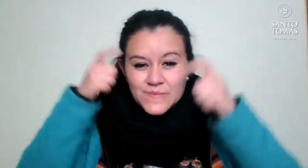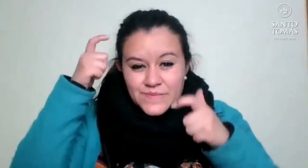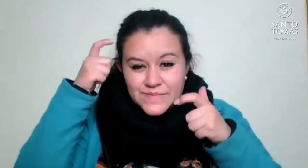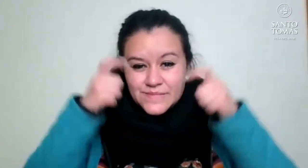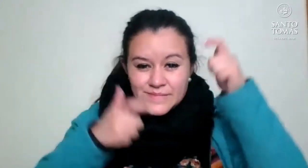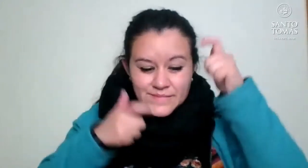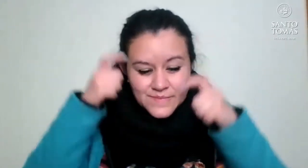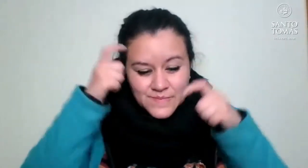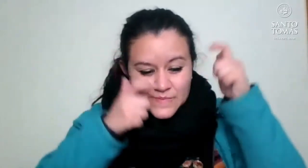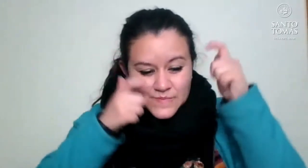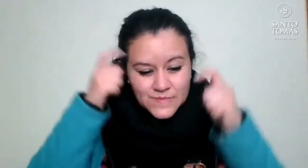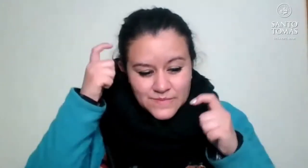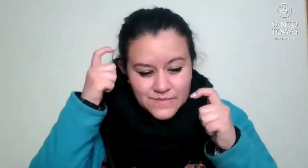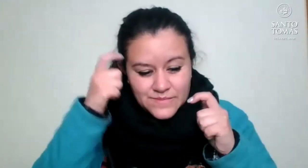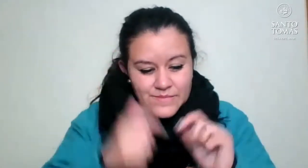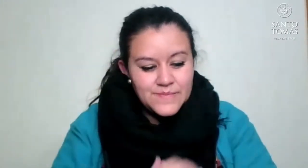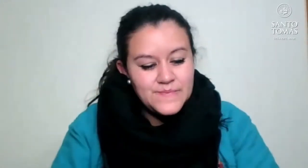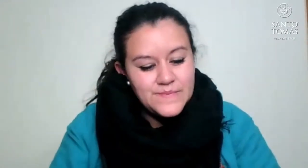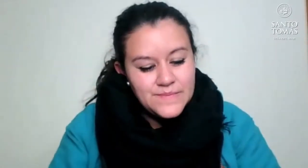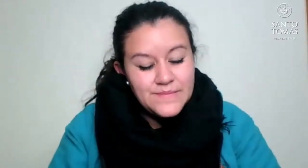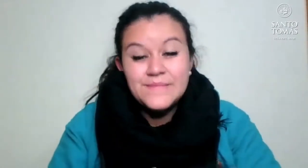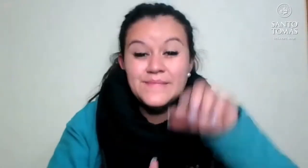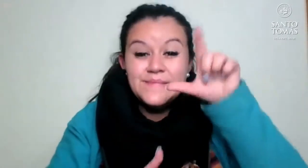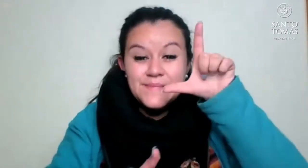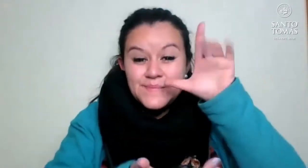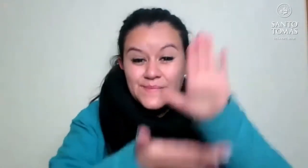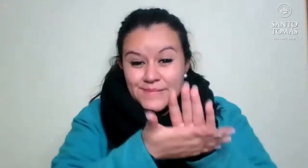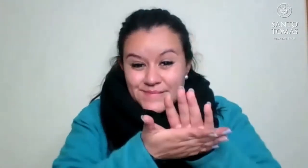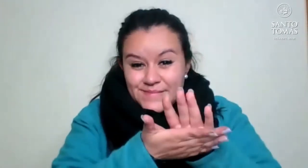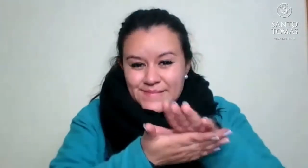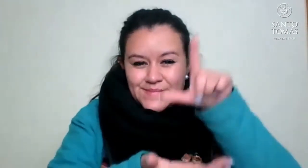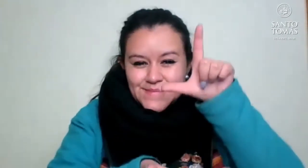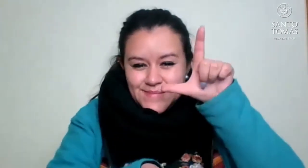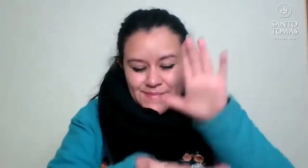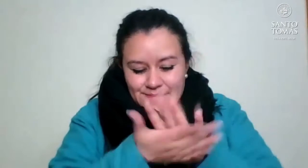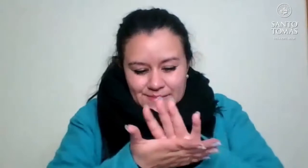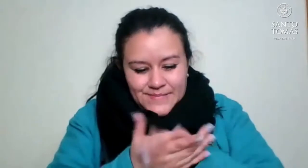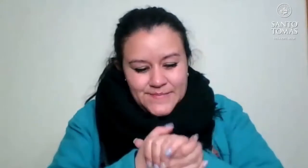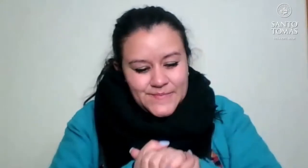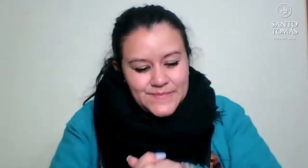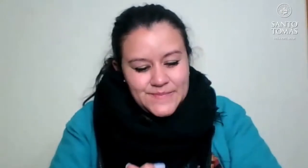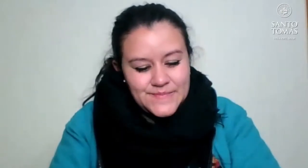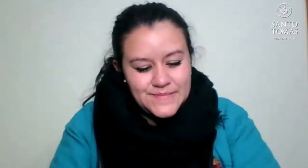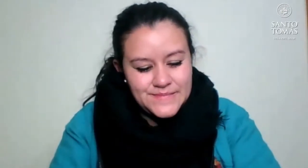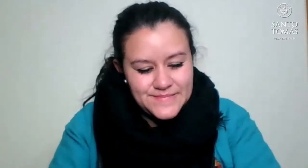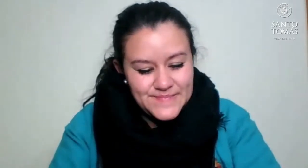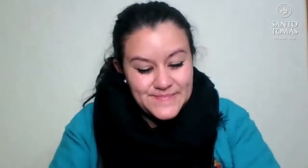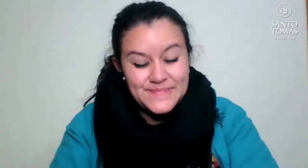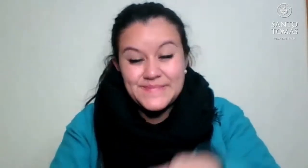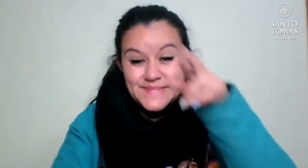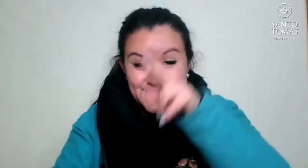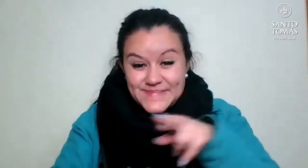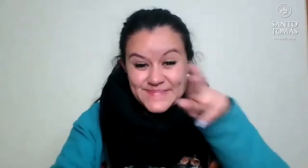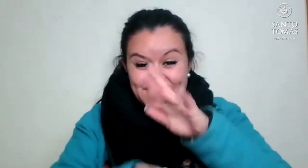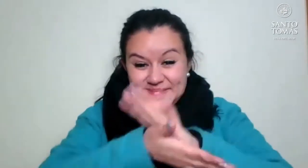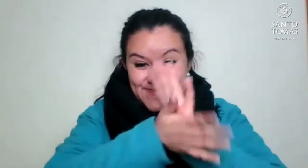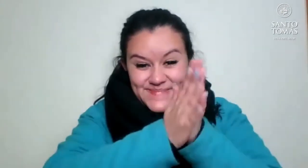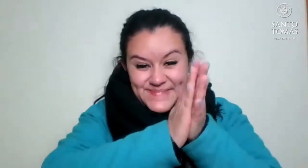Con la ciudad de Olmue. Seguimos con Limache. Entonces,